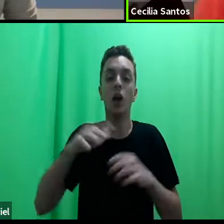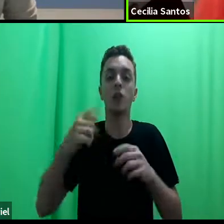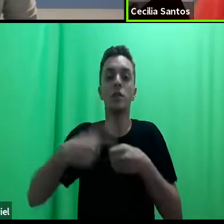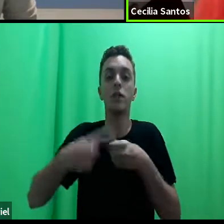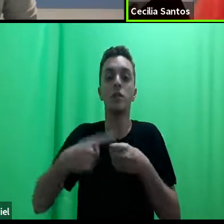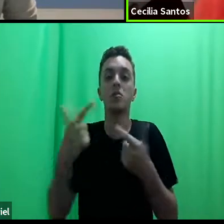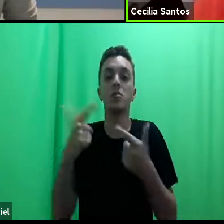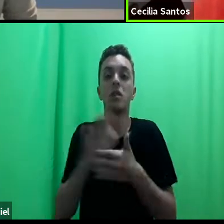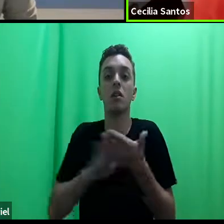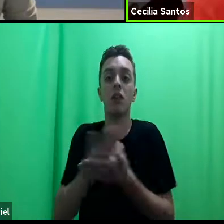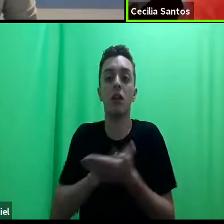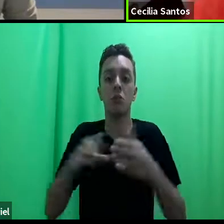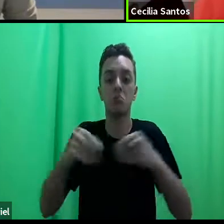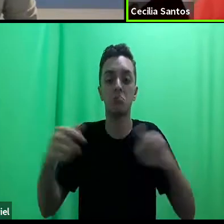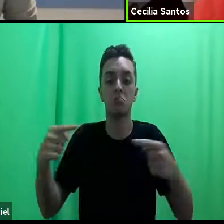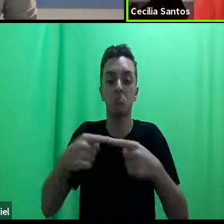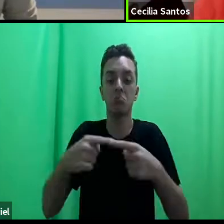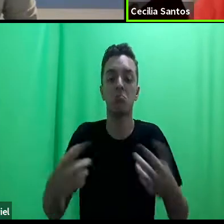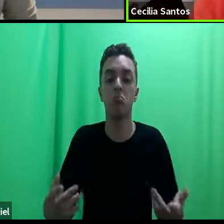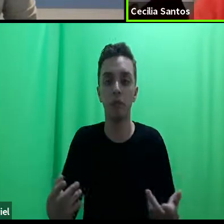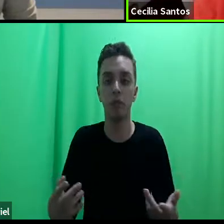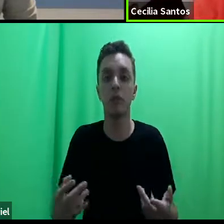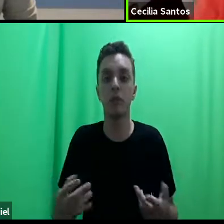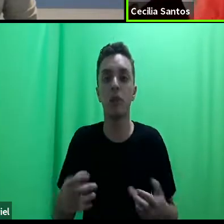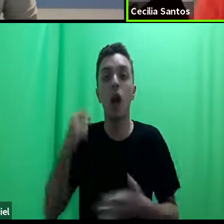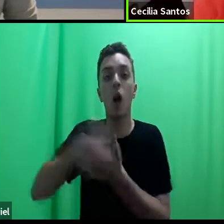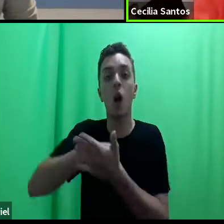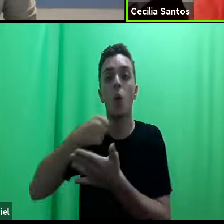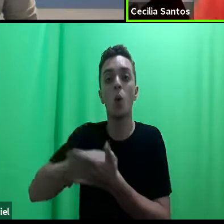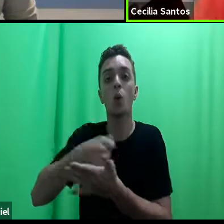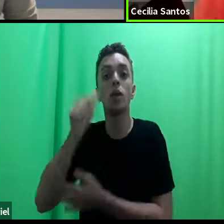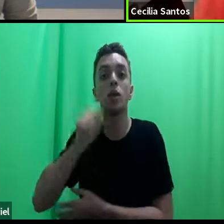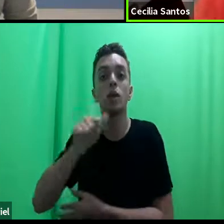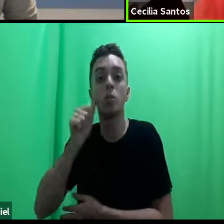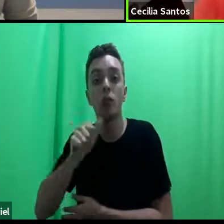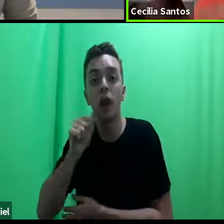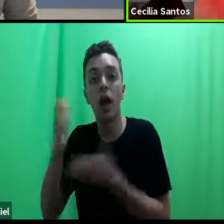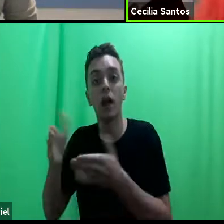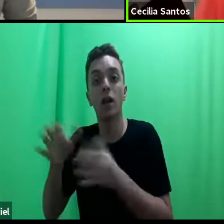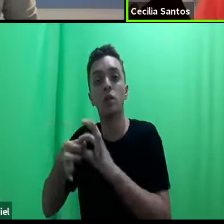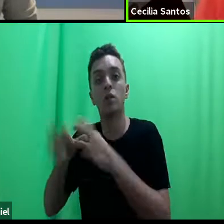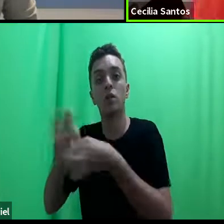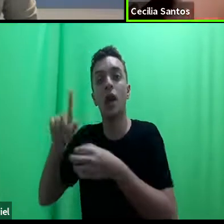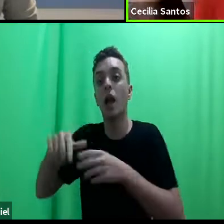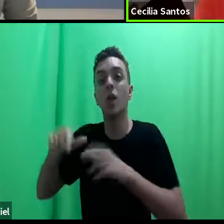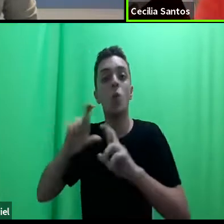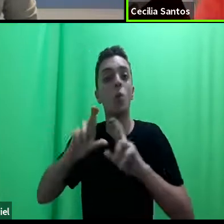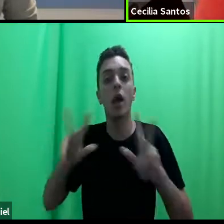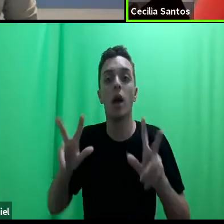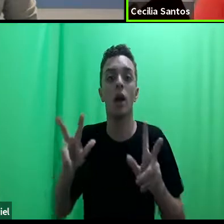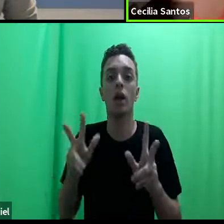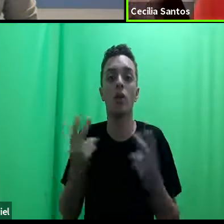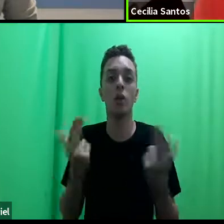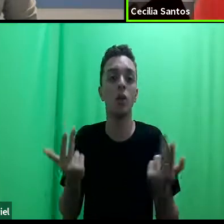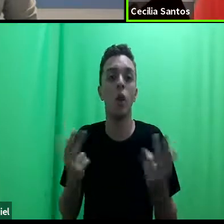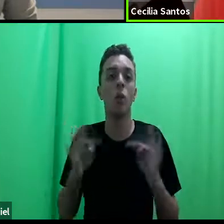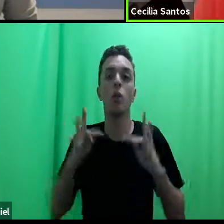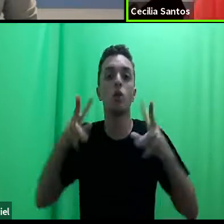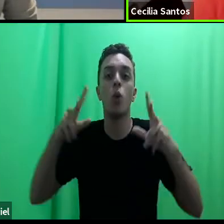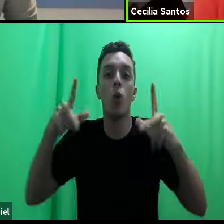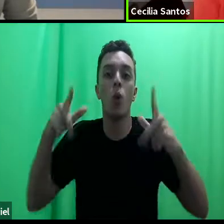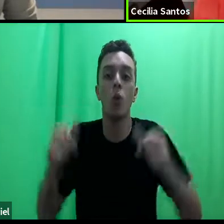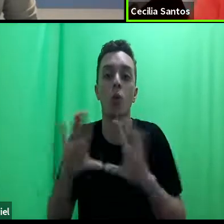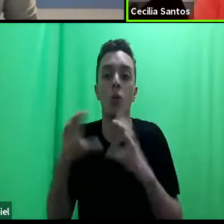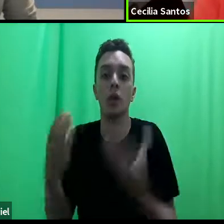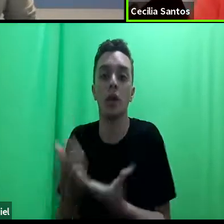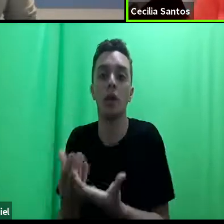território, não é? A sua luta das mulheres nesse contexto não é uma luta por toda a comunidade,